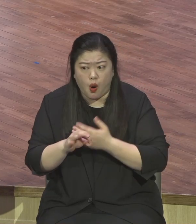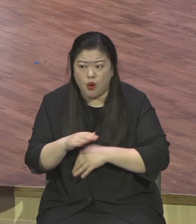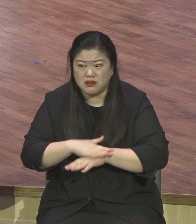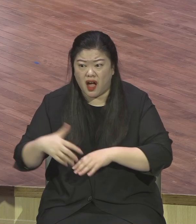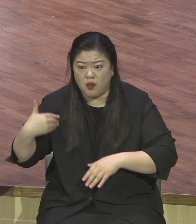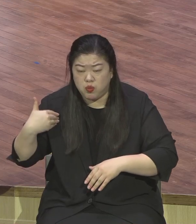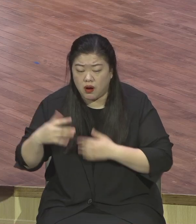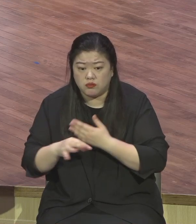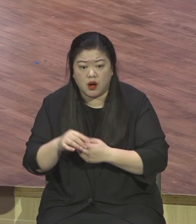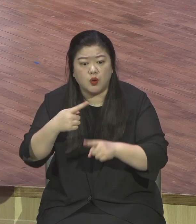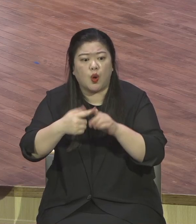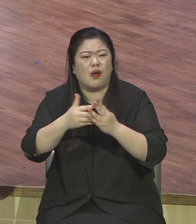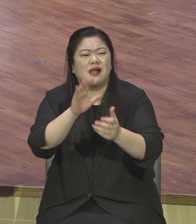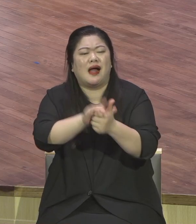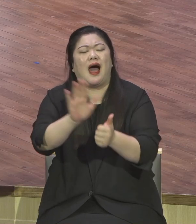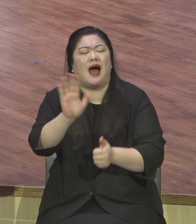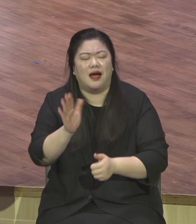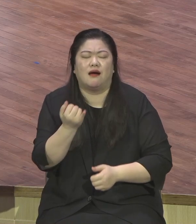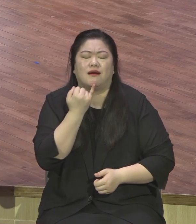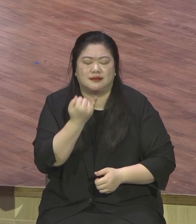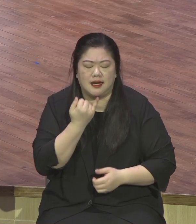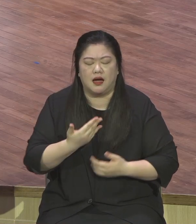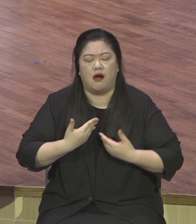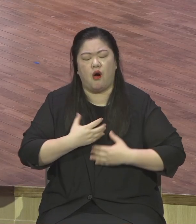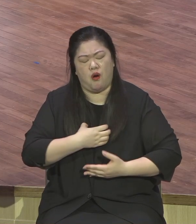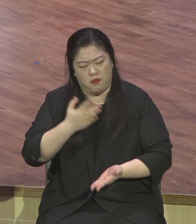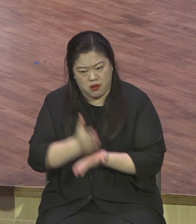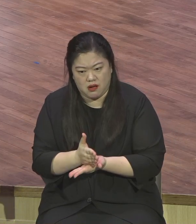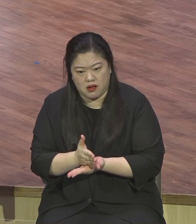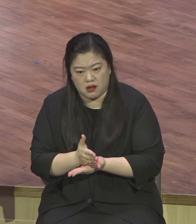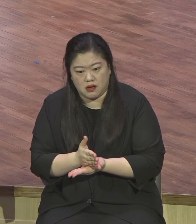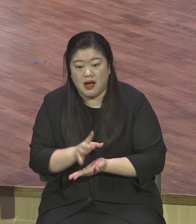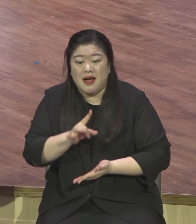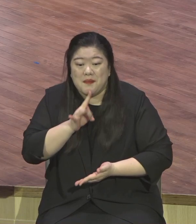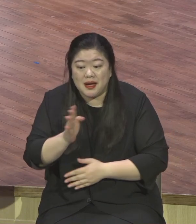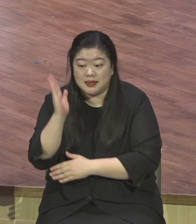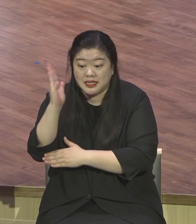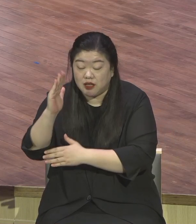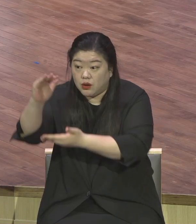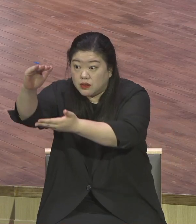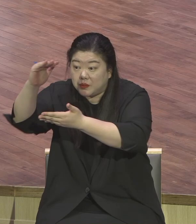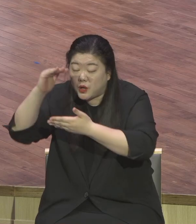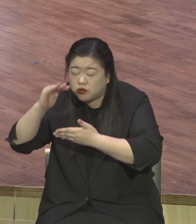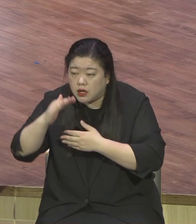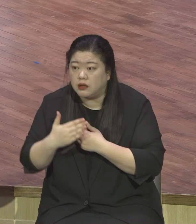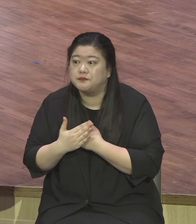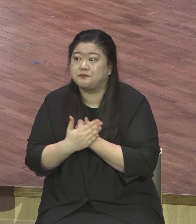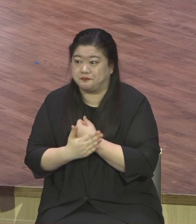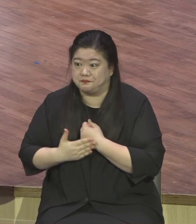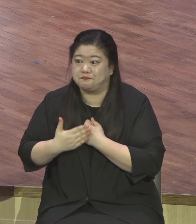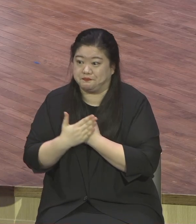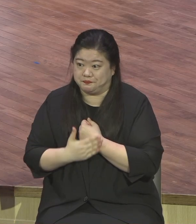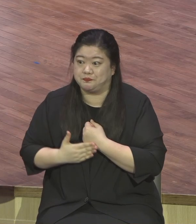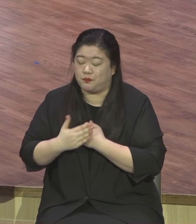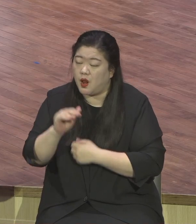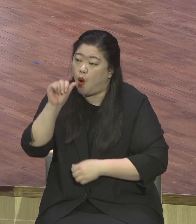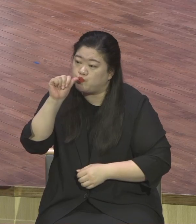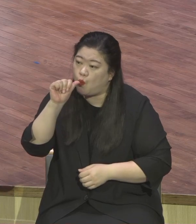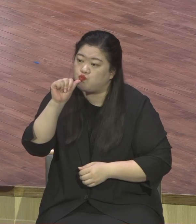그래서 베드로스 2장 이재라고 하면 갓난아이들 같이 순결하여